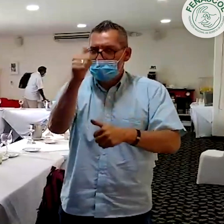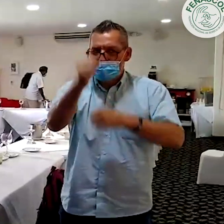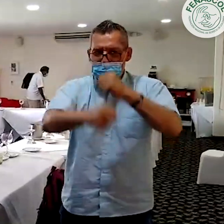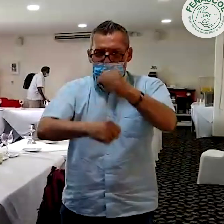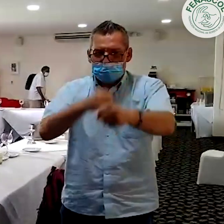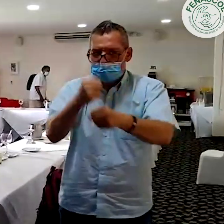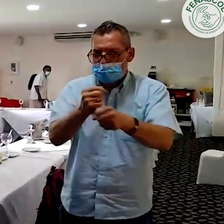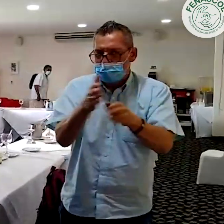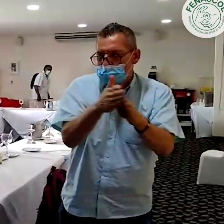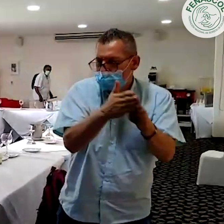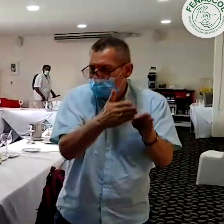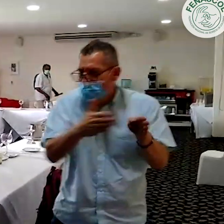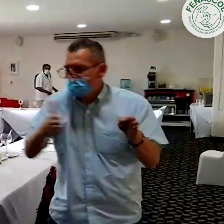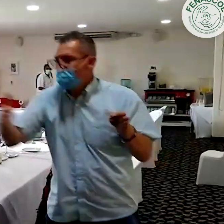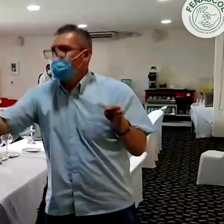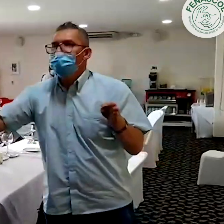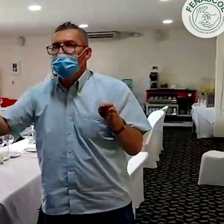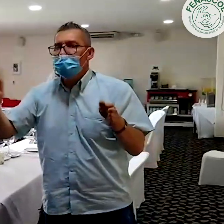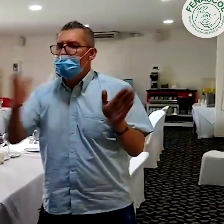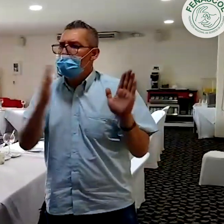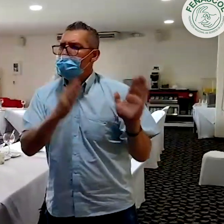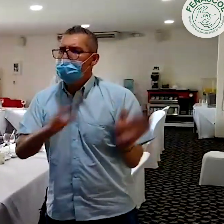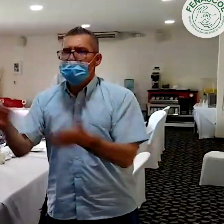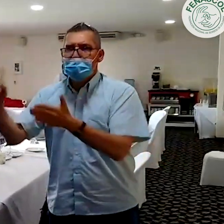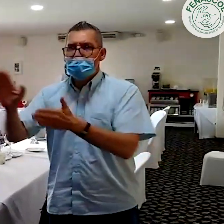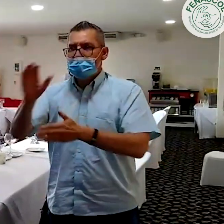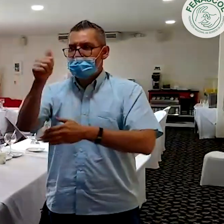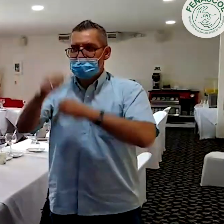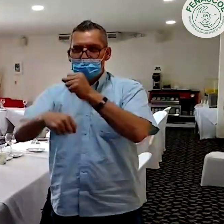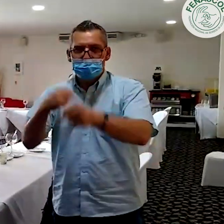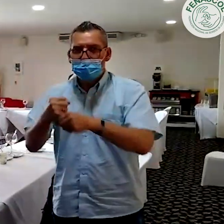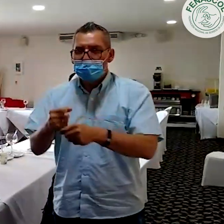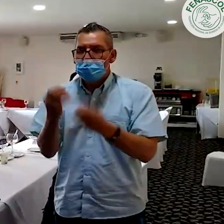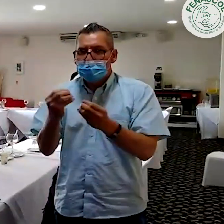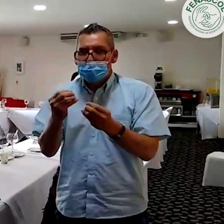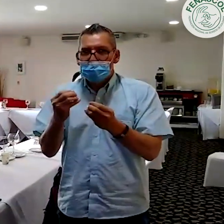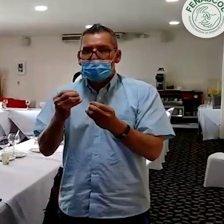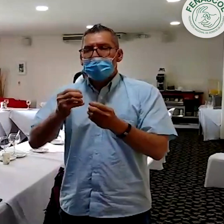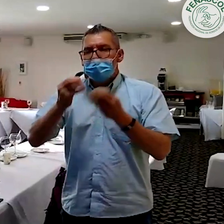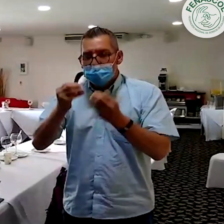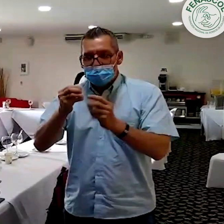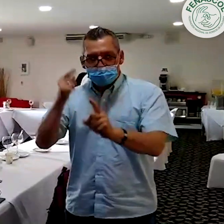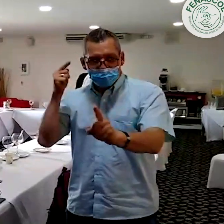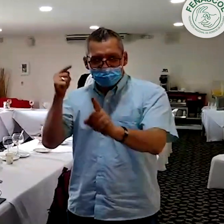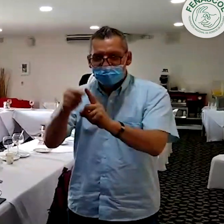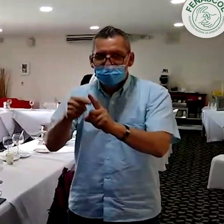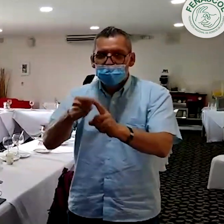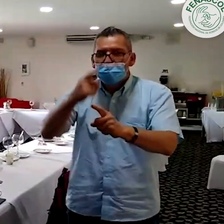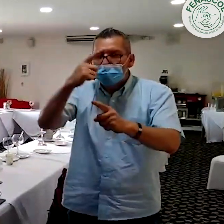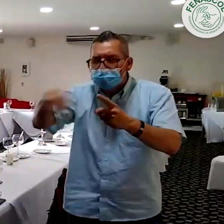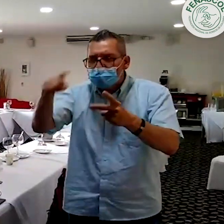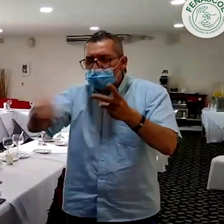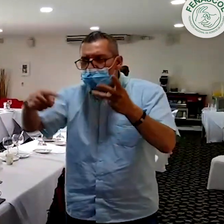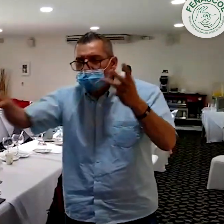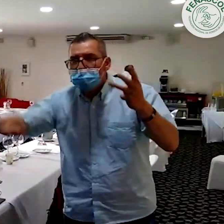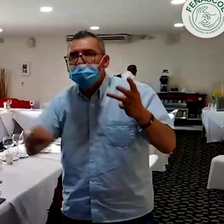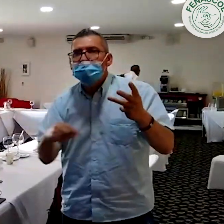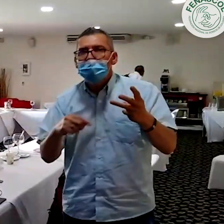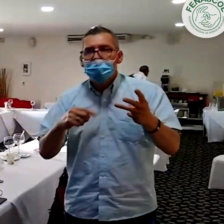También estuvimos reunidos discutiendo cómo sería el plan decenal y los diferentes objetivos para las